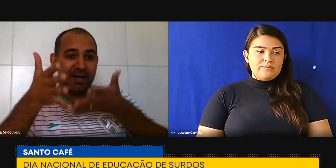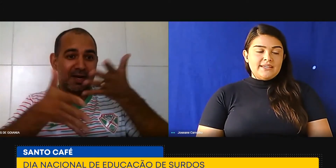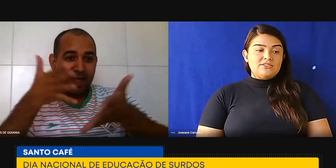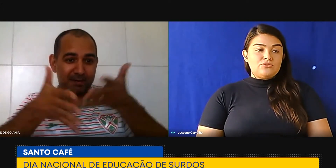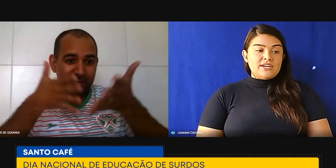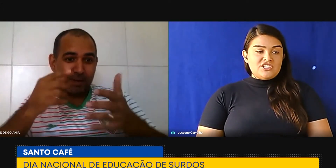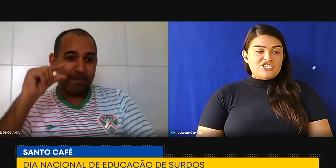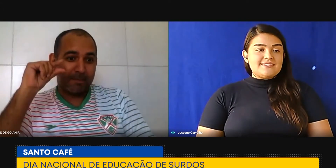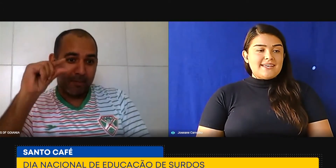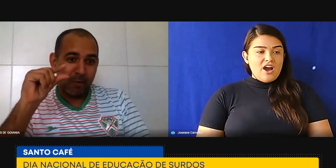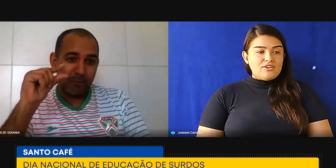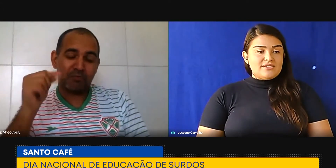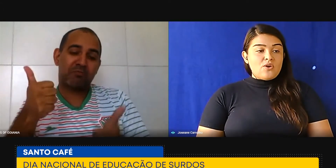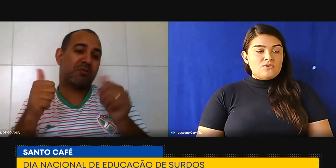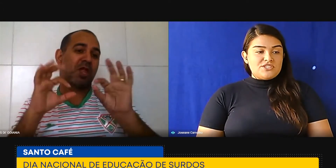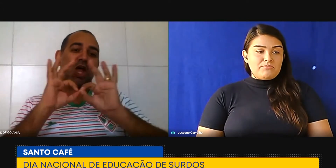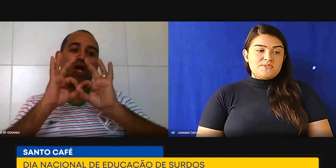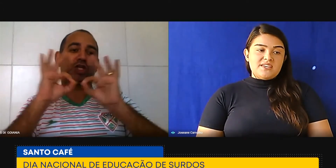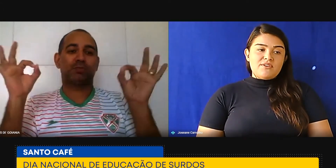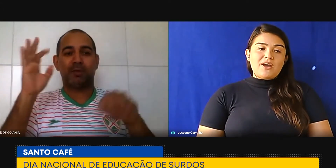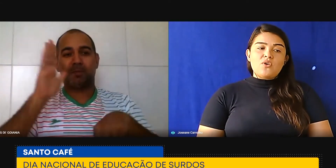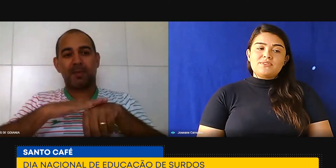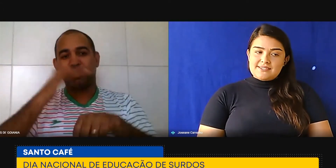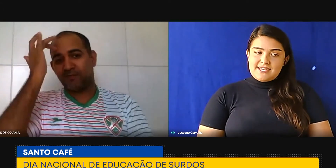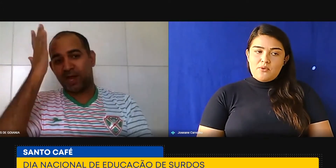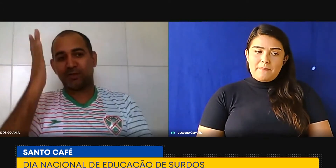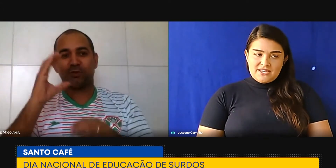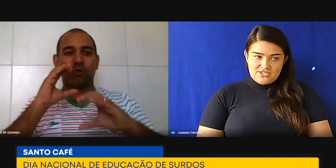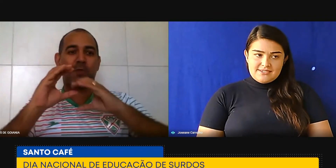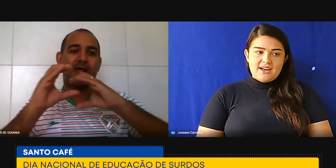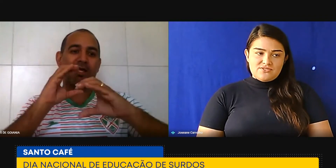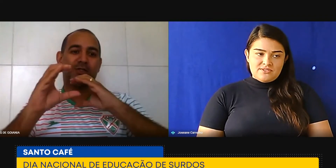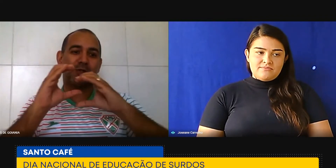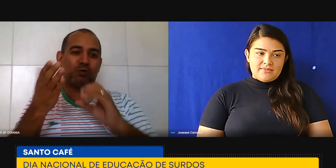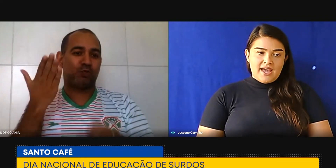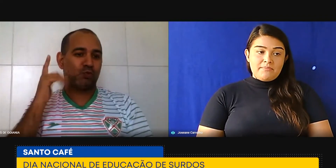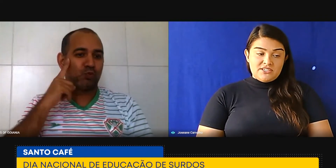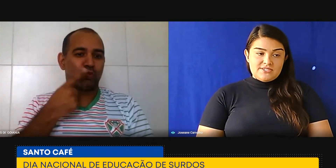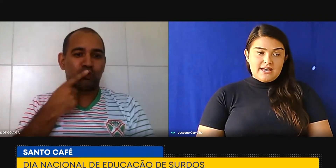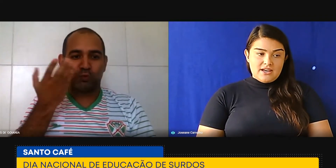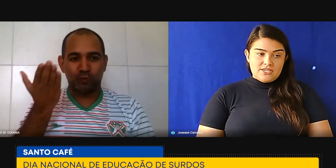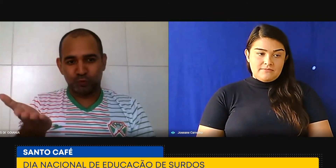durante as aulas onde é possível acontecer o aprendizagem. A aprendizagem.